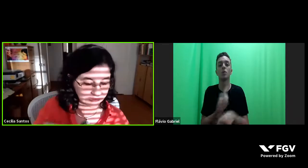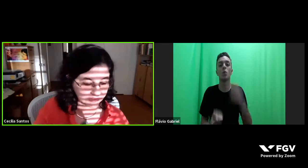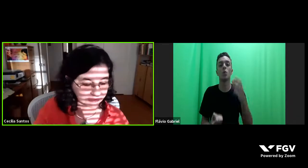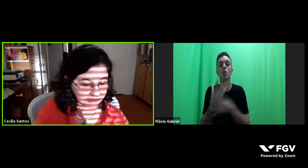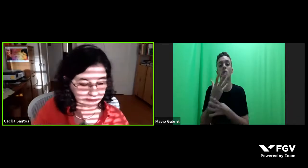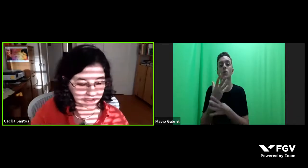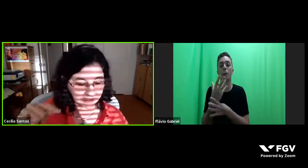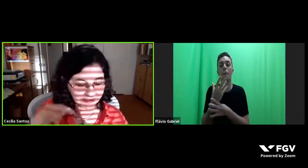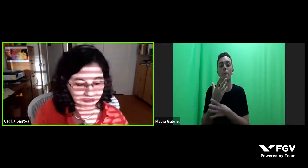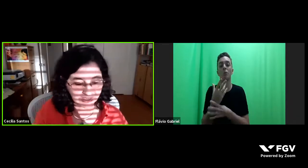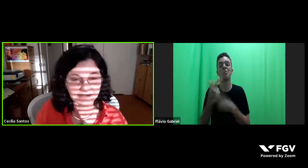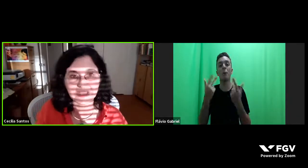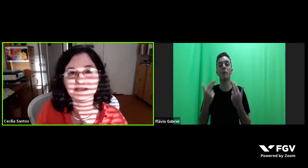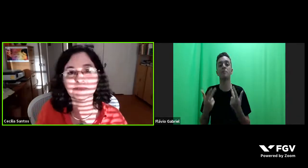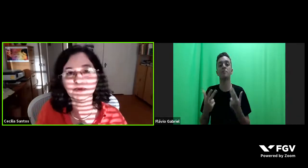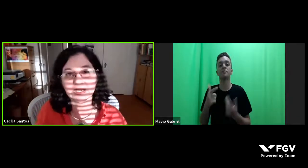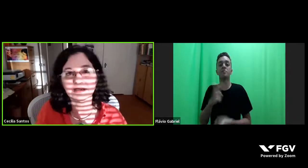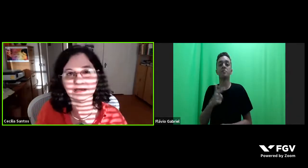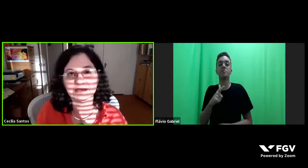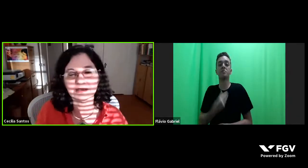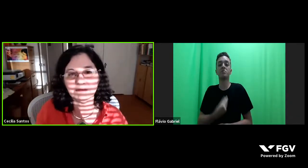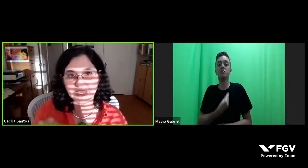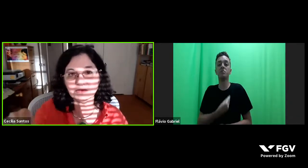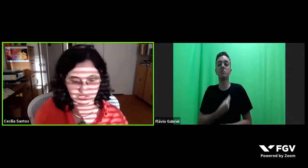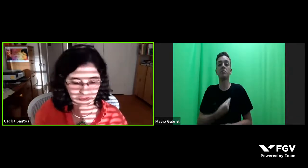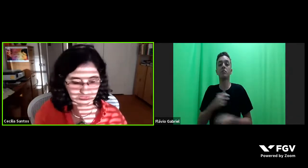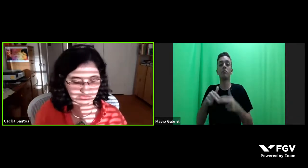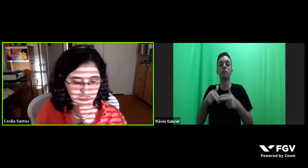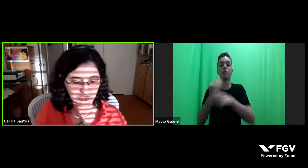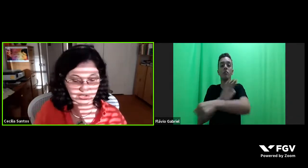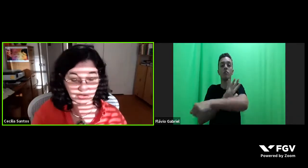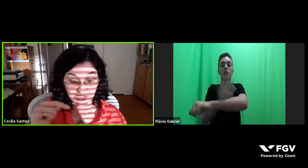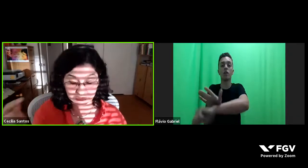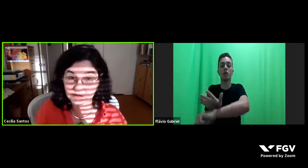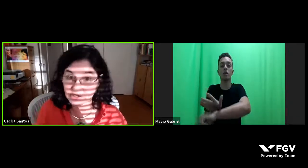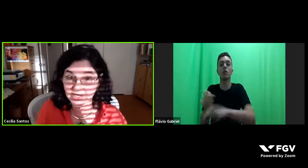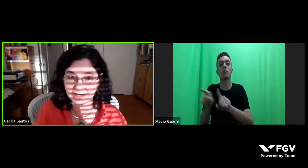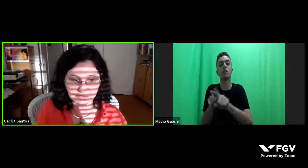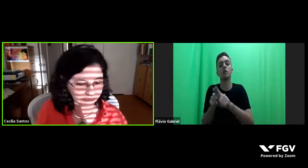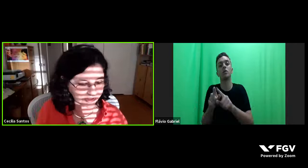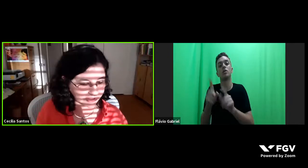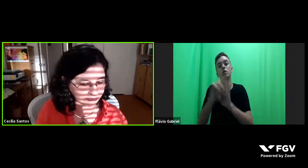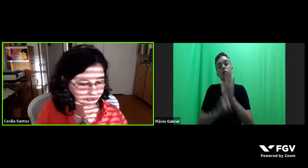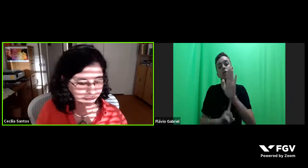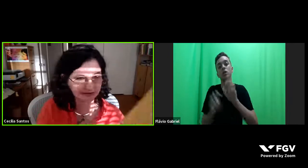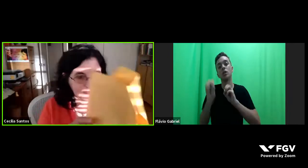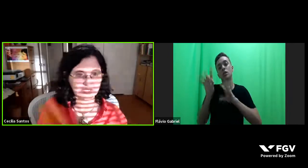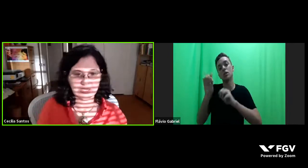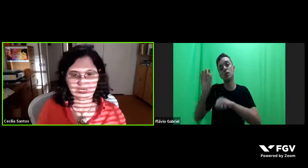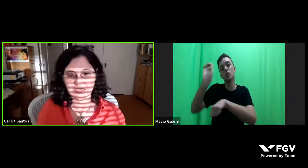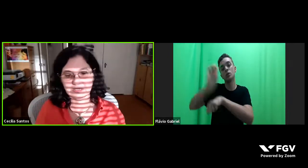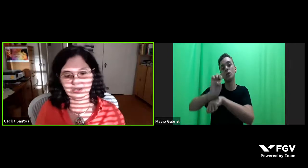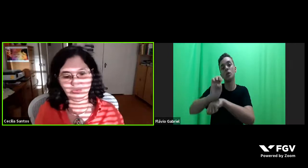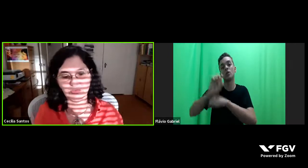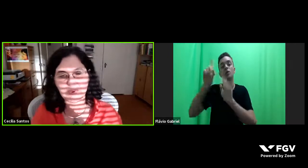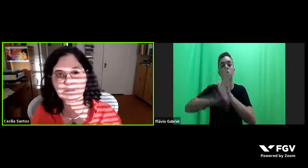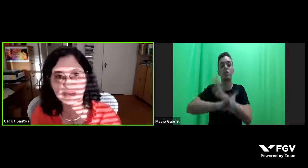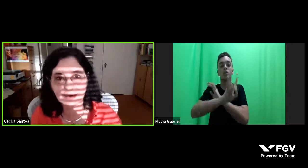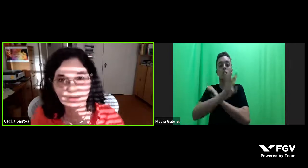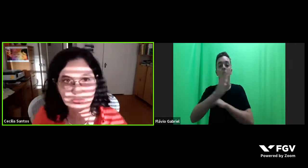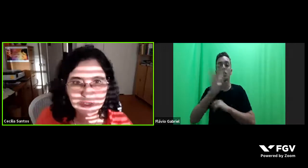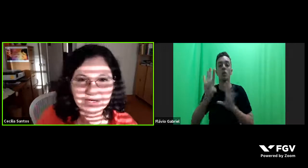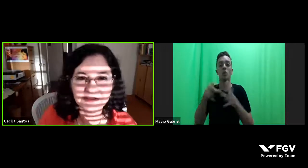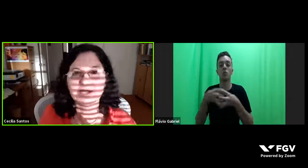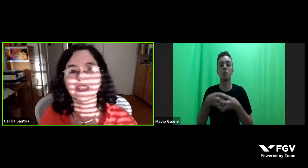inexistentes pela racionalidade moderna e também do direito, que orientam o Estado e o direito moderno. Então, o